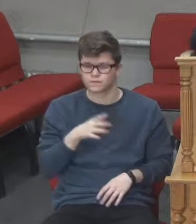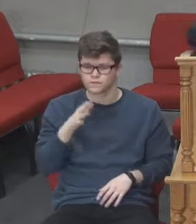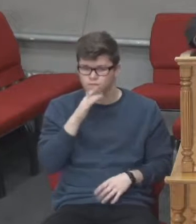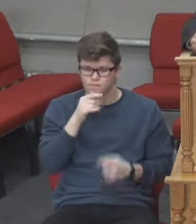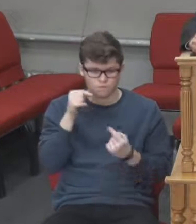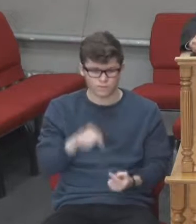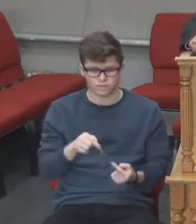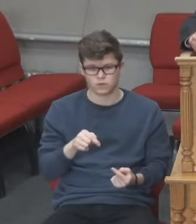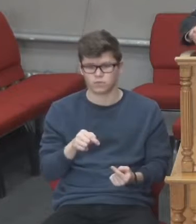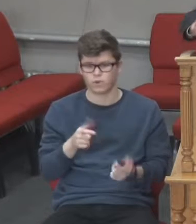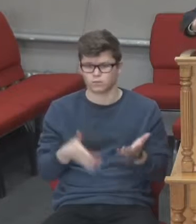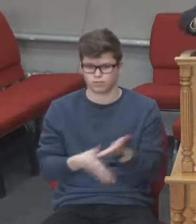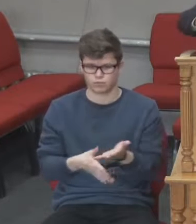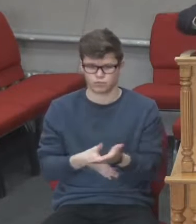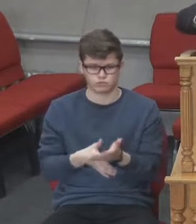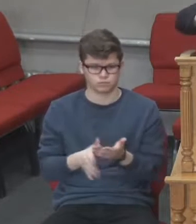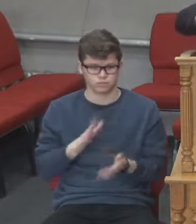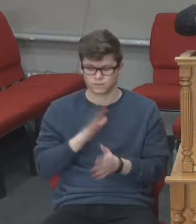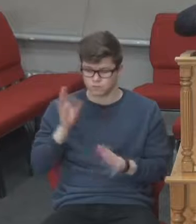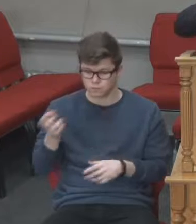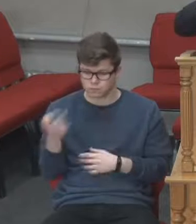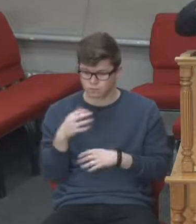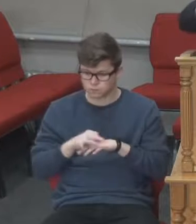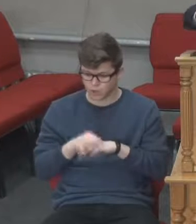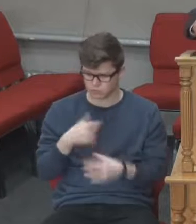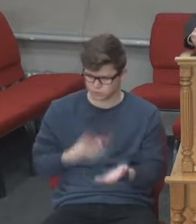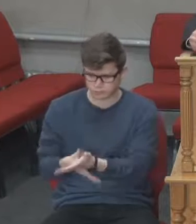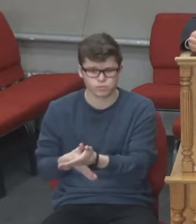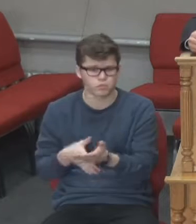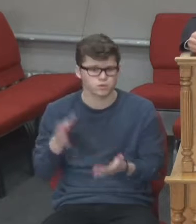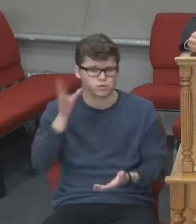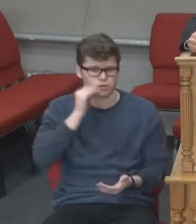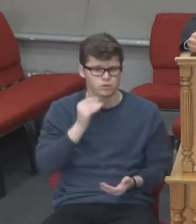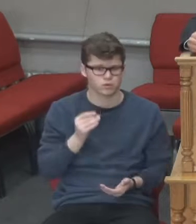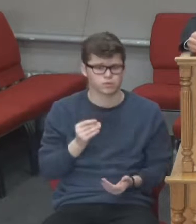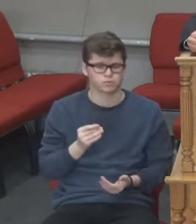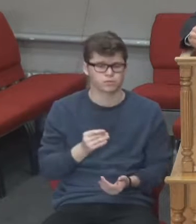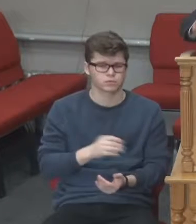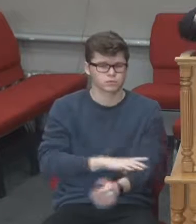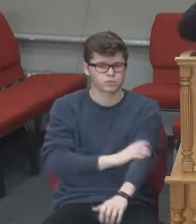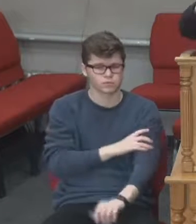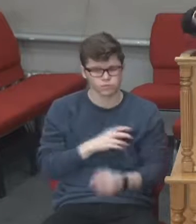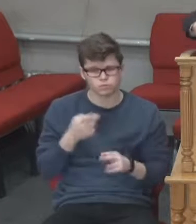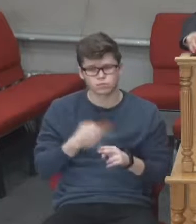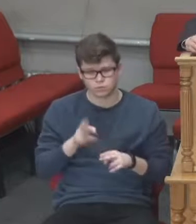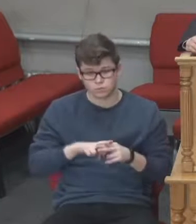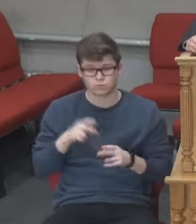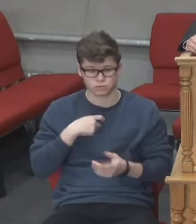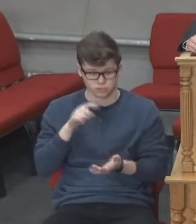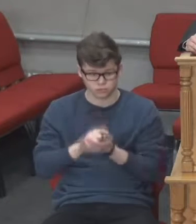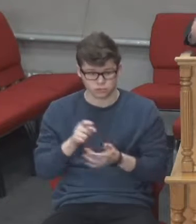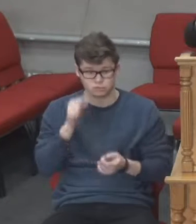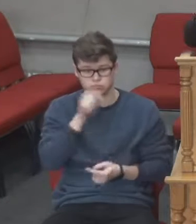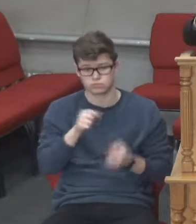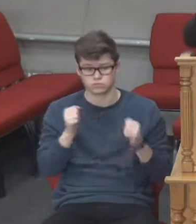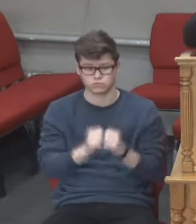допомогли людям, щоби вони виконали свій обов'язок. І ми благословляємо цих